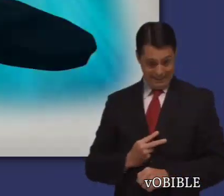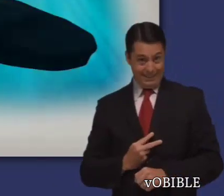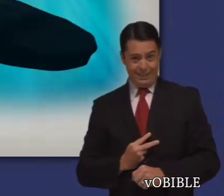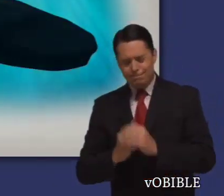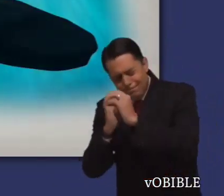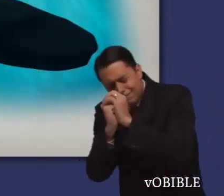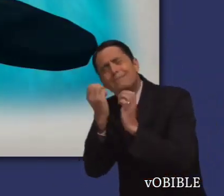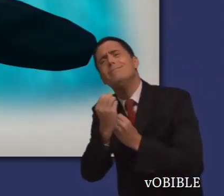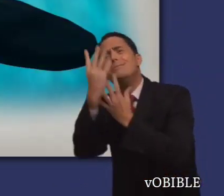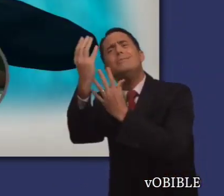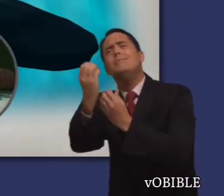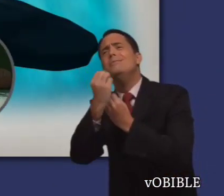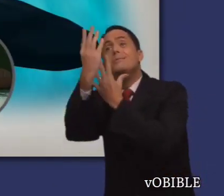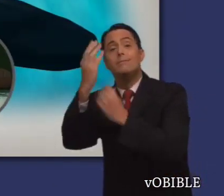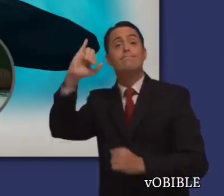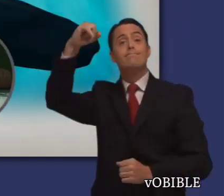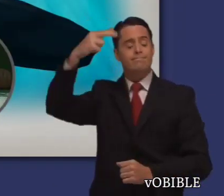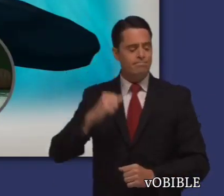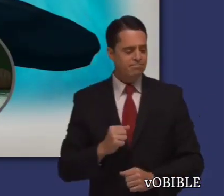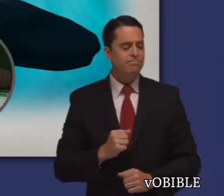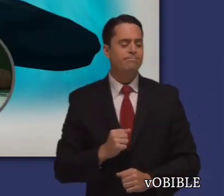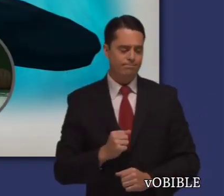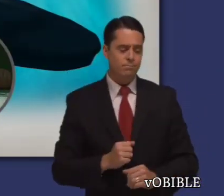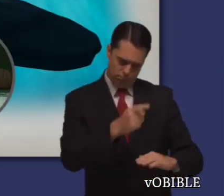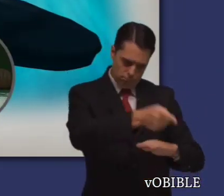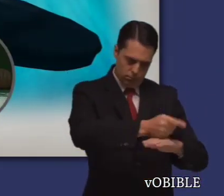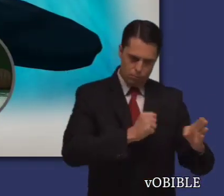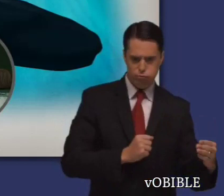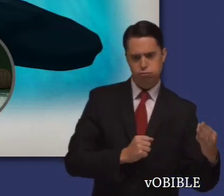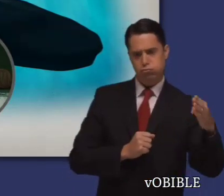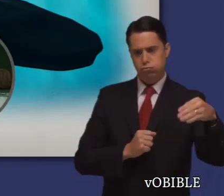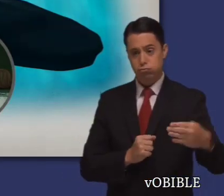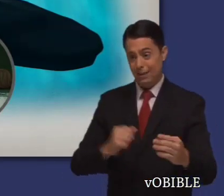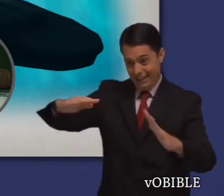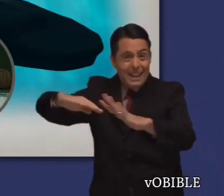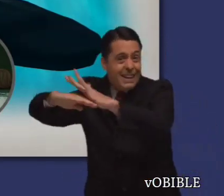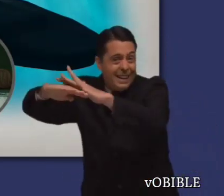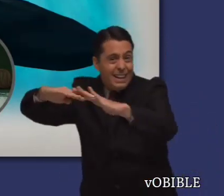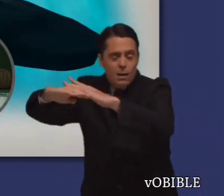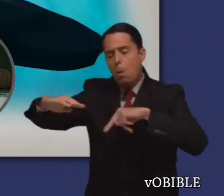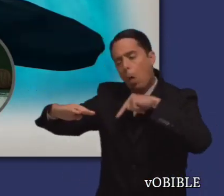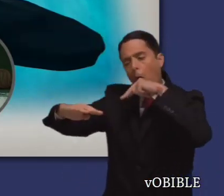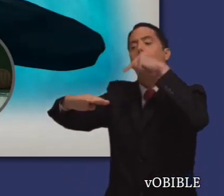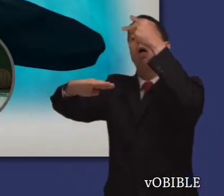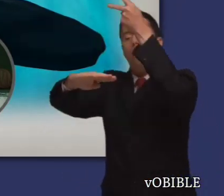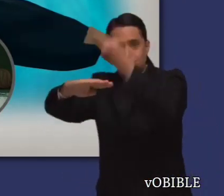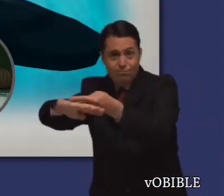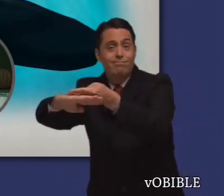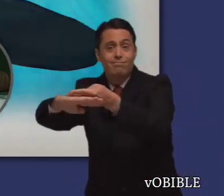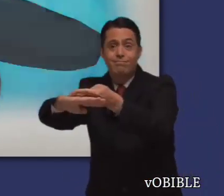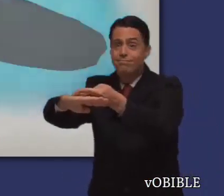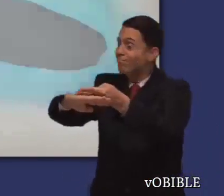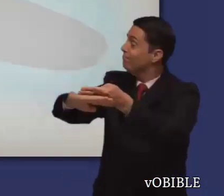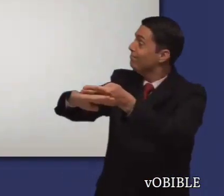Estando dentro del pez, Jonás ora a Jehová, y él le escucha. Dios entonces hace que